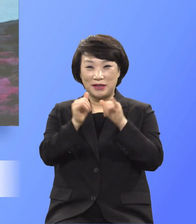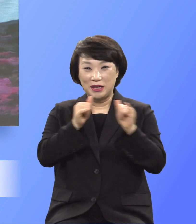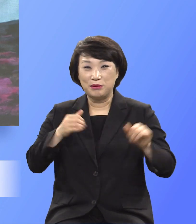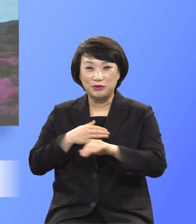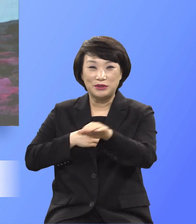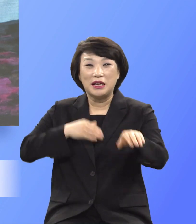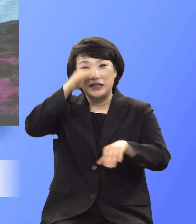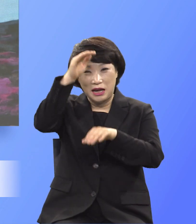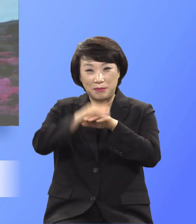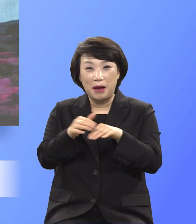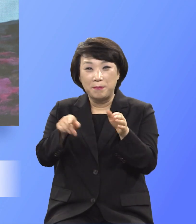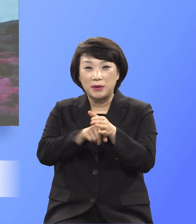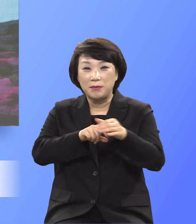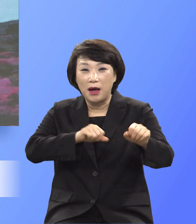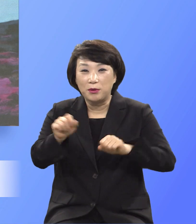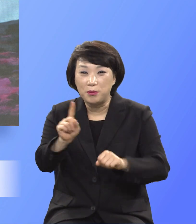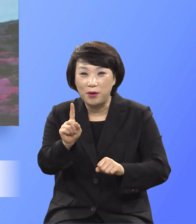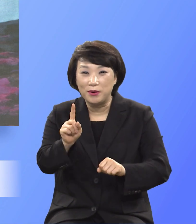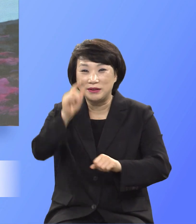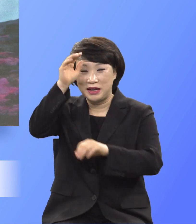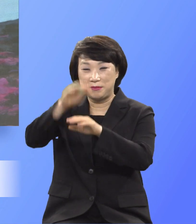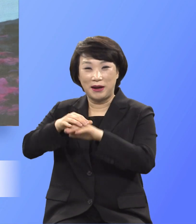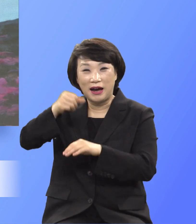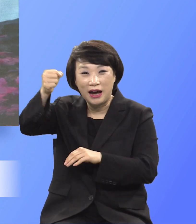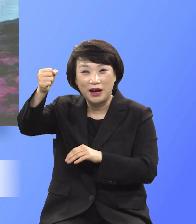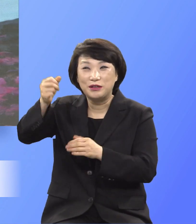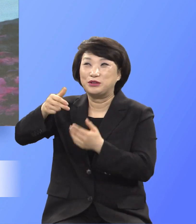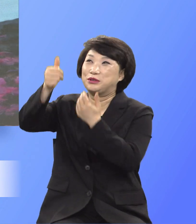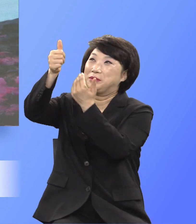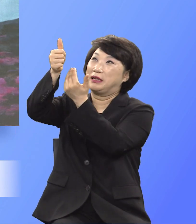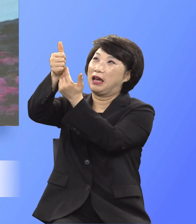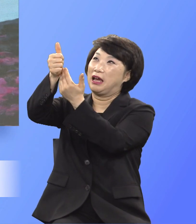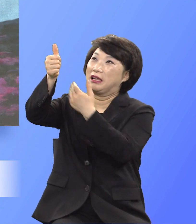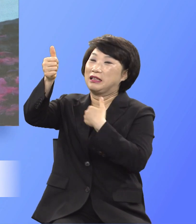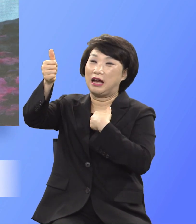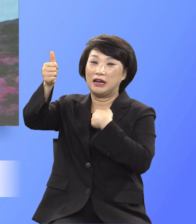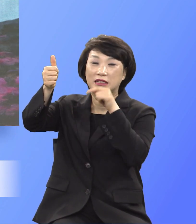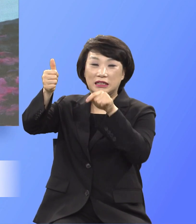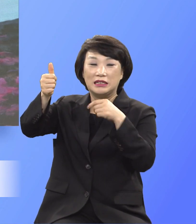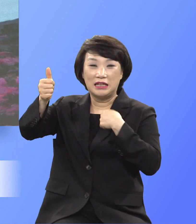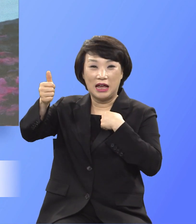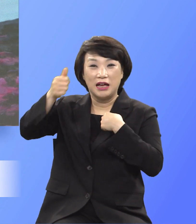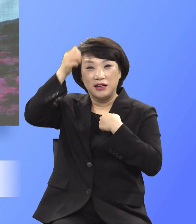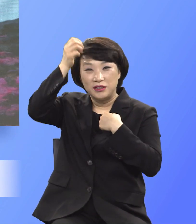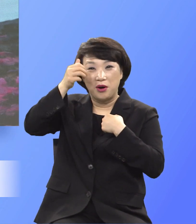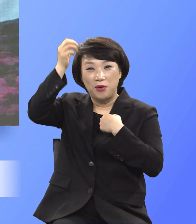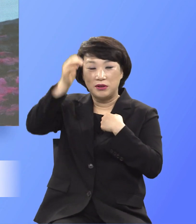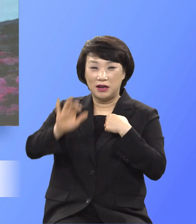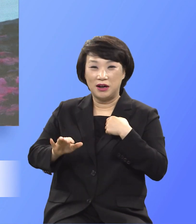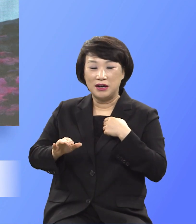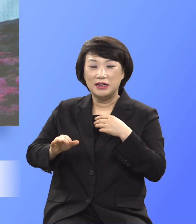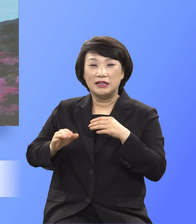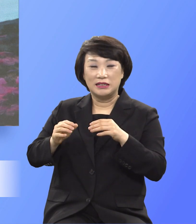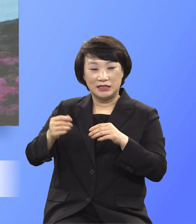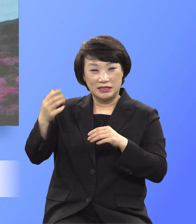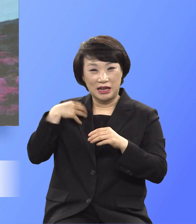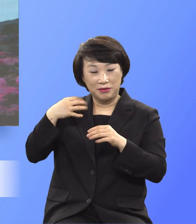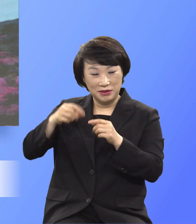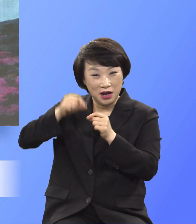믿음의 실천은 예배를 받으시는 주님께 그 영혼을 영원히 책임지시고 구원주와